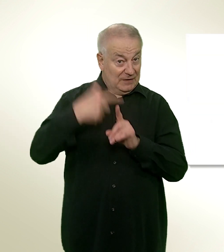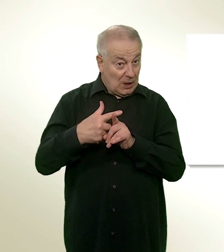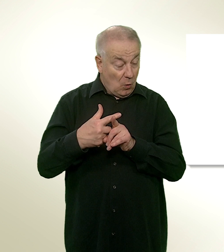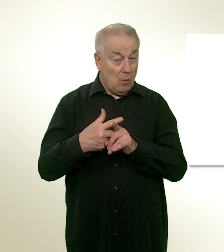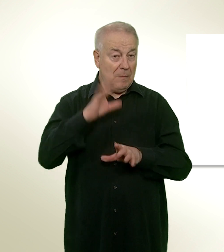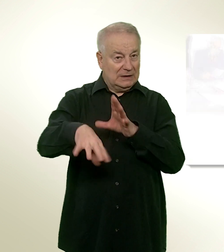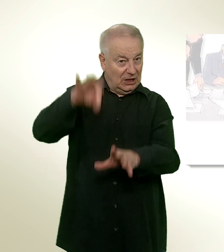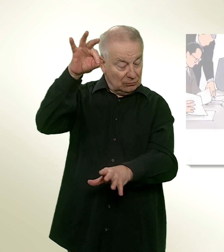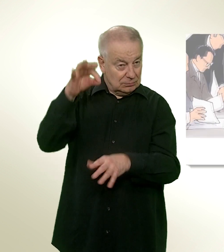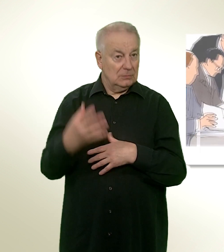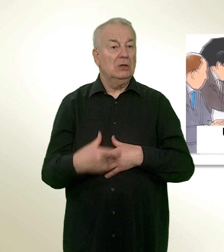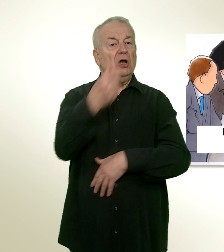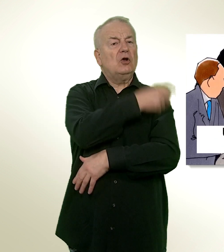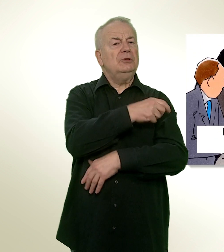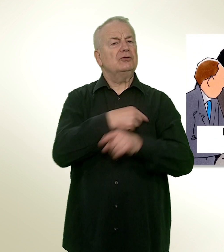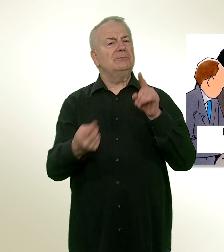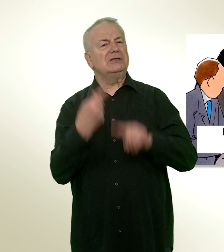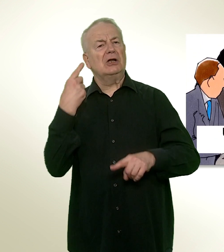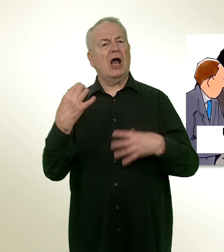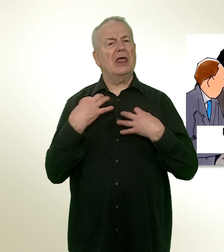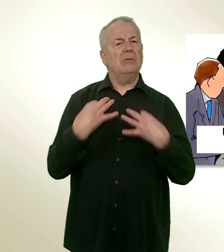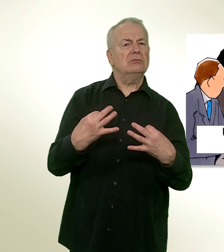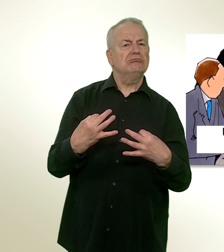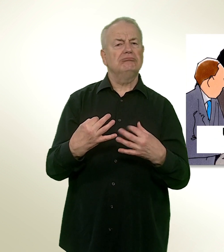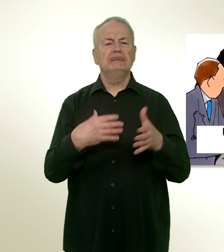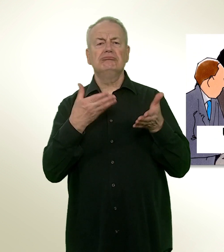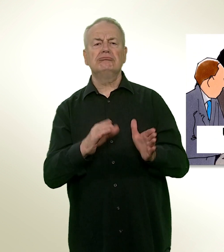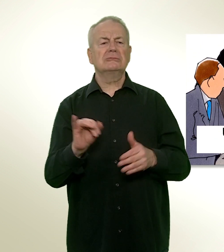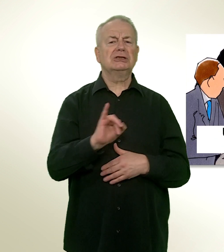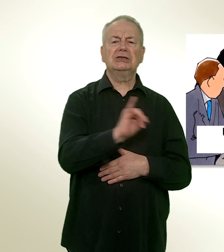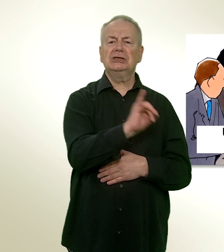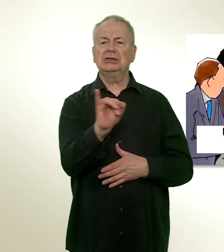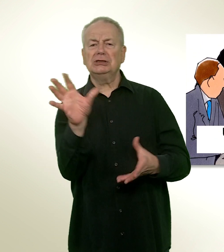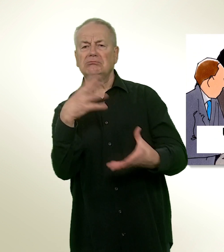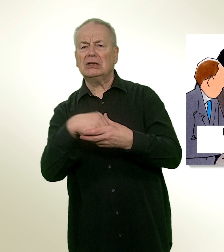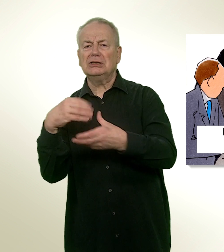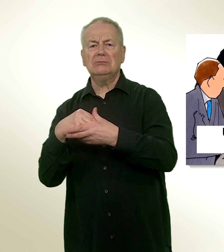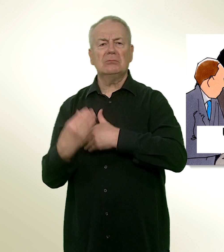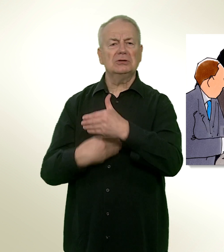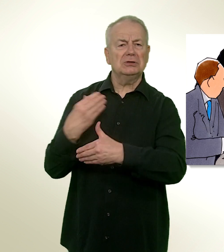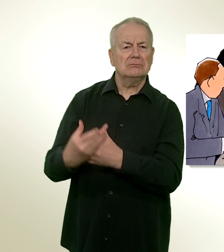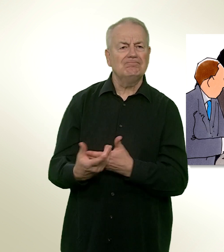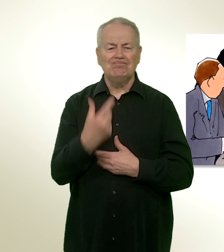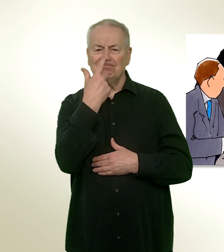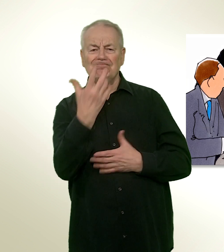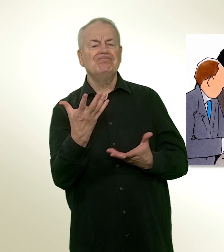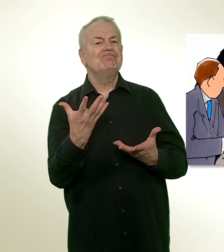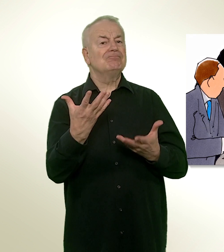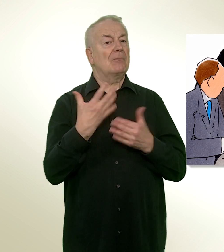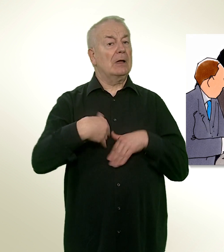sort. Une commission spécialisée indépendante déciderait qui participe à la procédure en n'admettant que les candidats qui